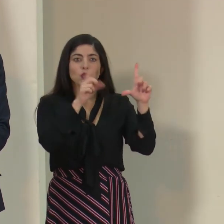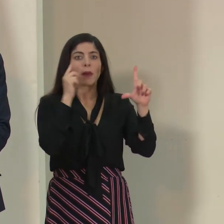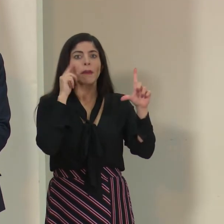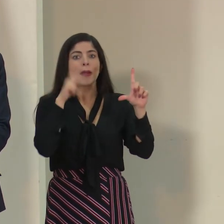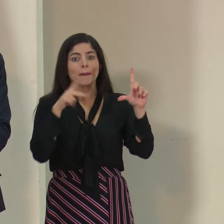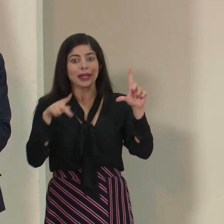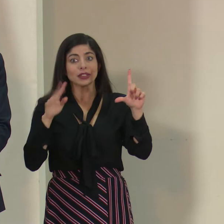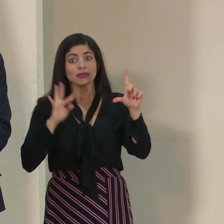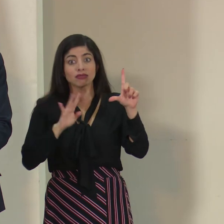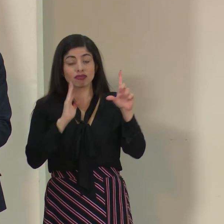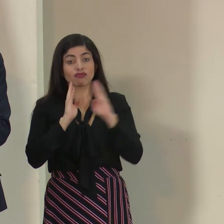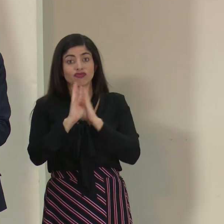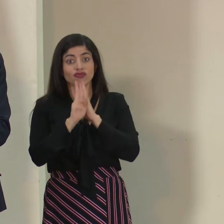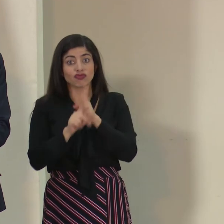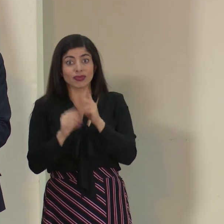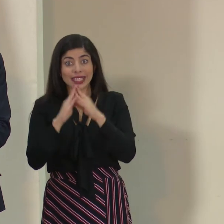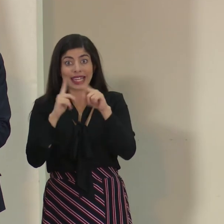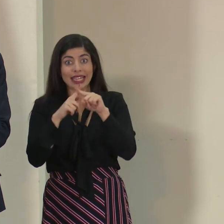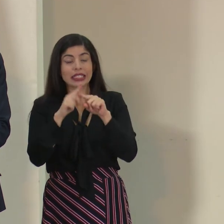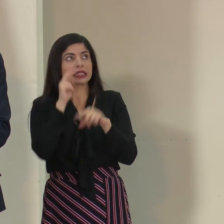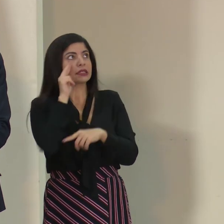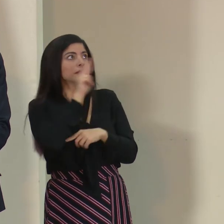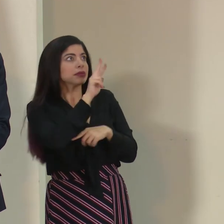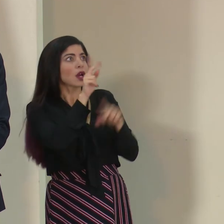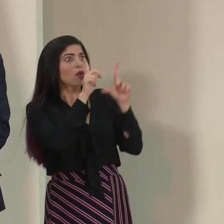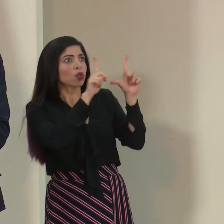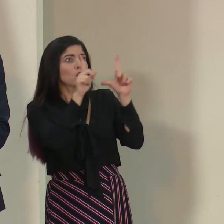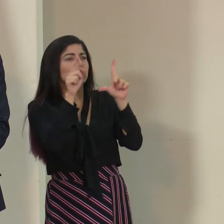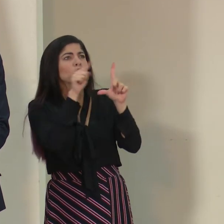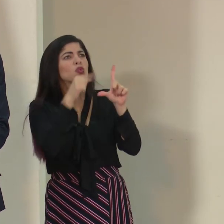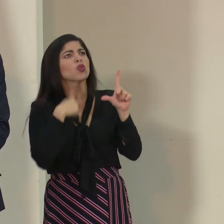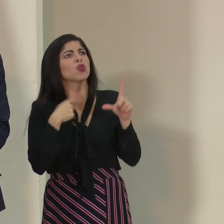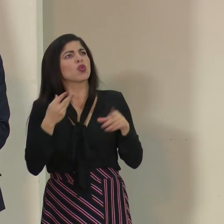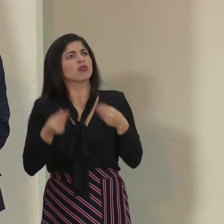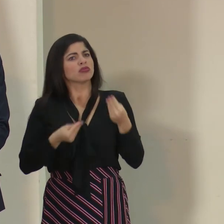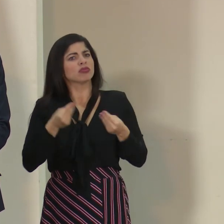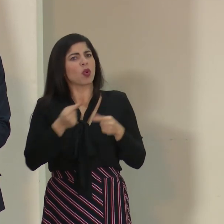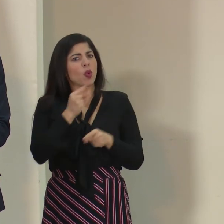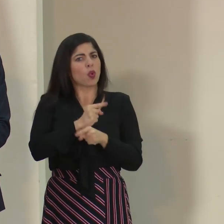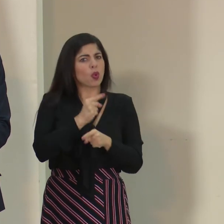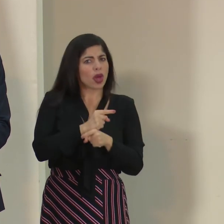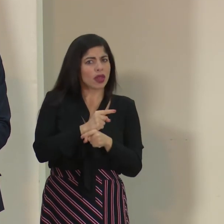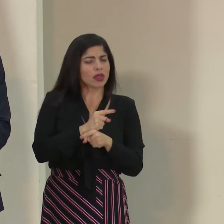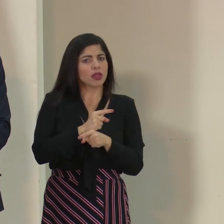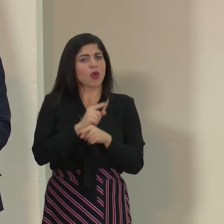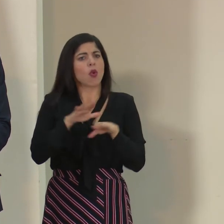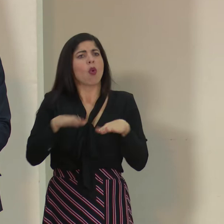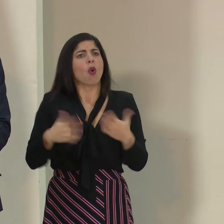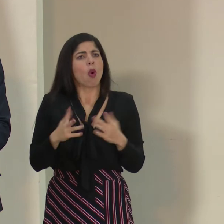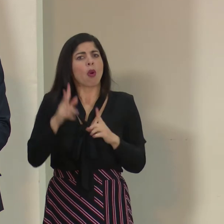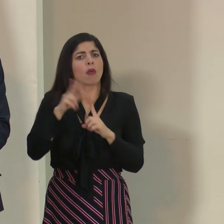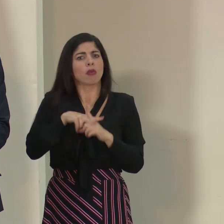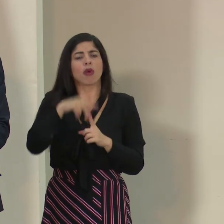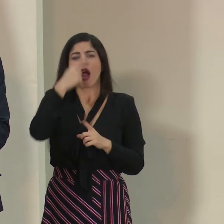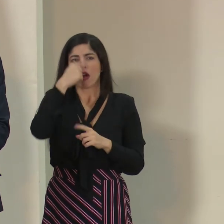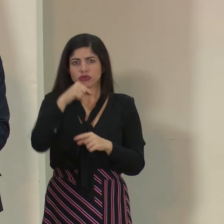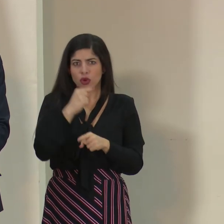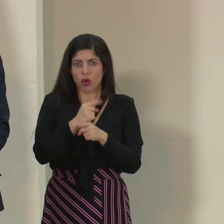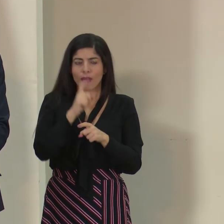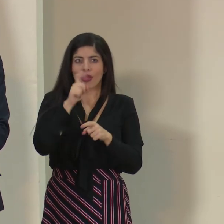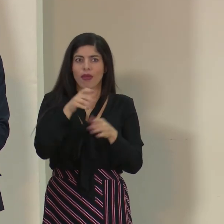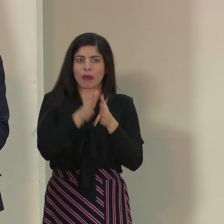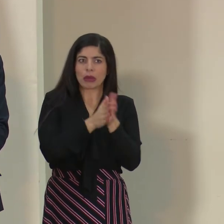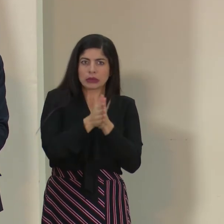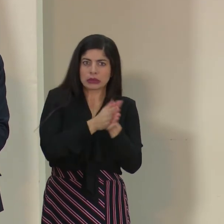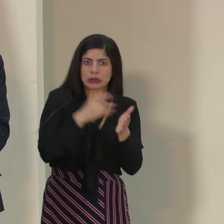feligreses, la gente que se congrega puedan ver las señalizaciones de qué es lo correcto, que tienen que estar aplicando protocolo del estornudo, que tienen que estarse lavando las manos,